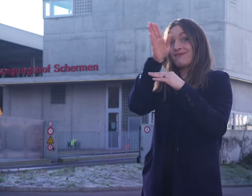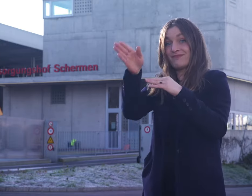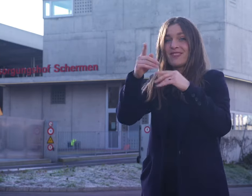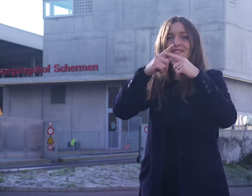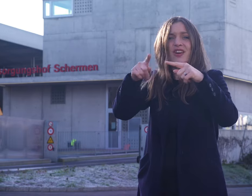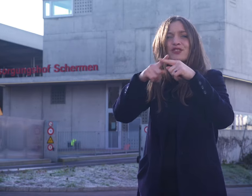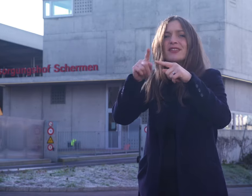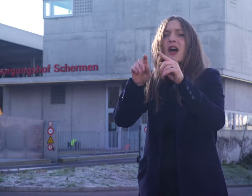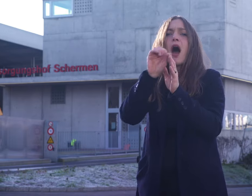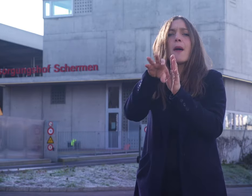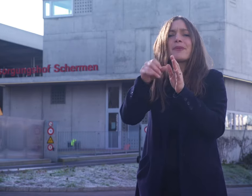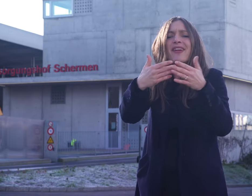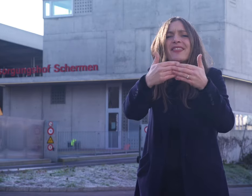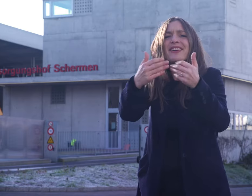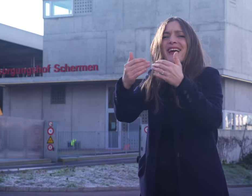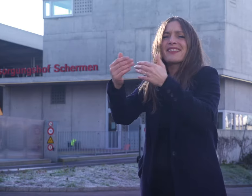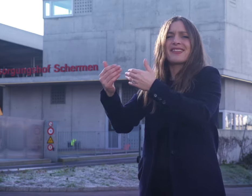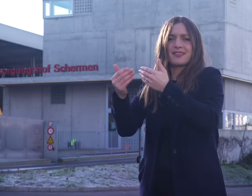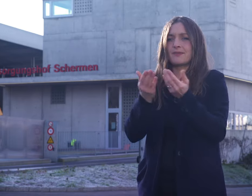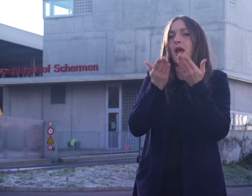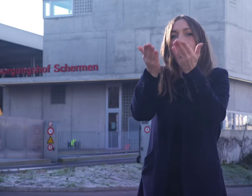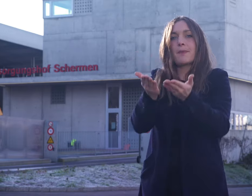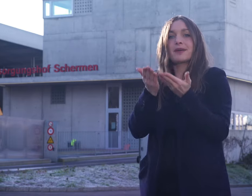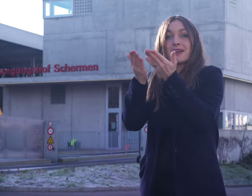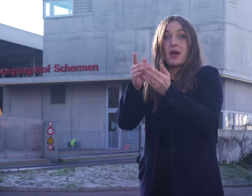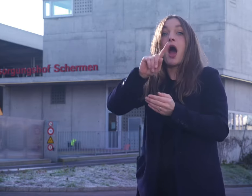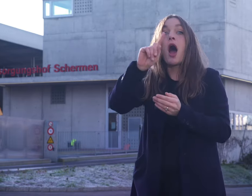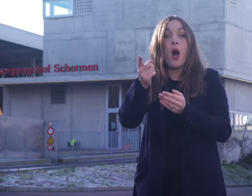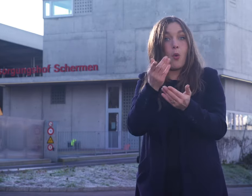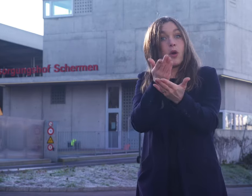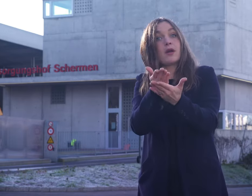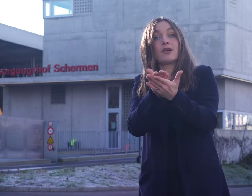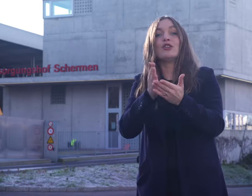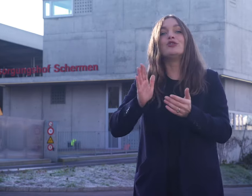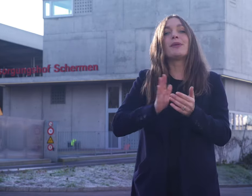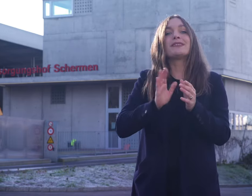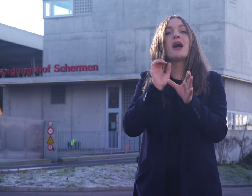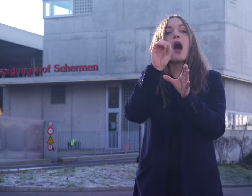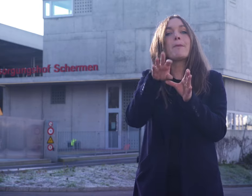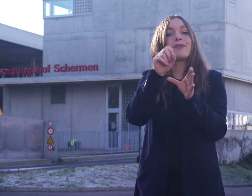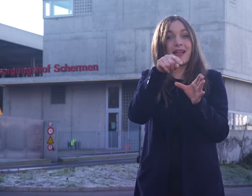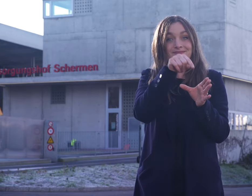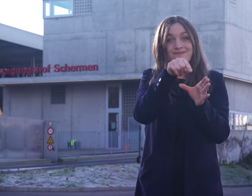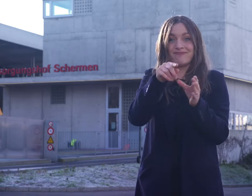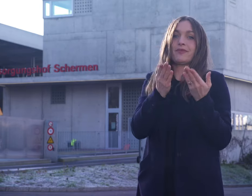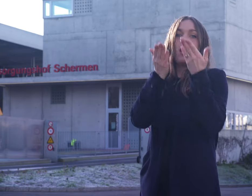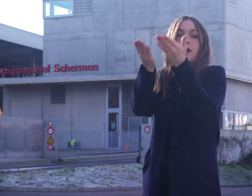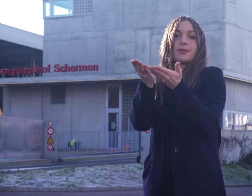unsere beiden Entsorgungshöfe offen. Auf den Entsorgungshöfen kann man alles entsorgen, mit einigen